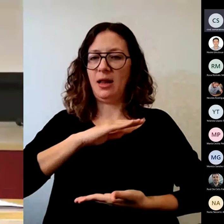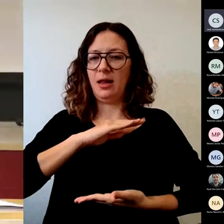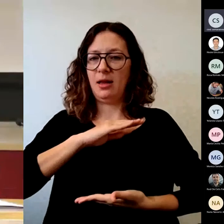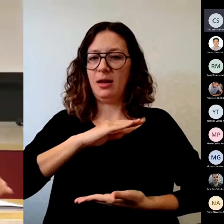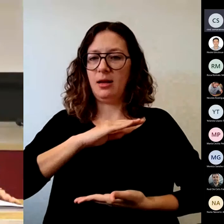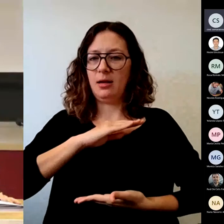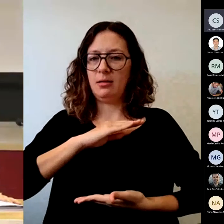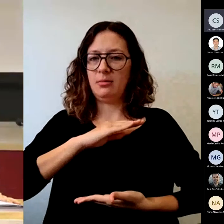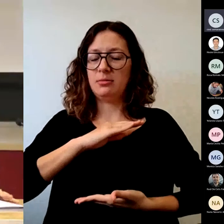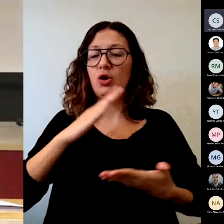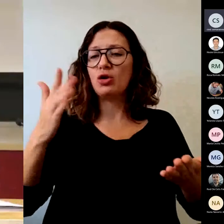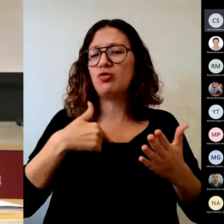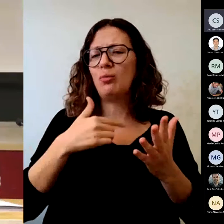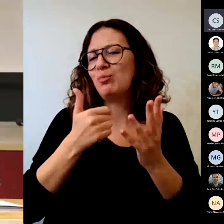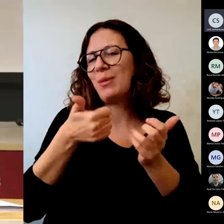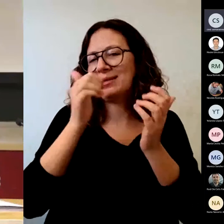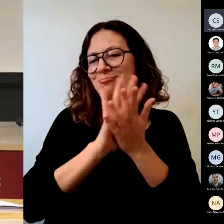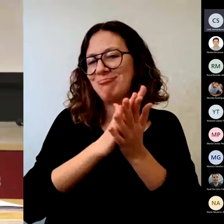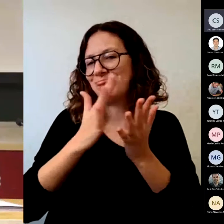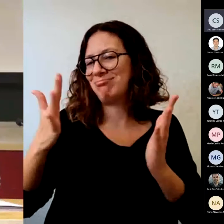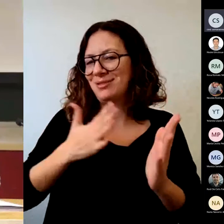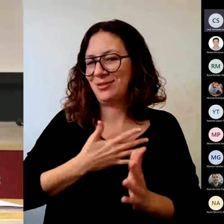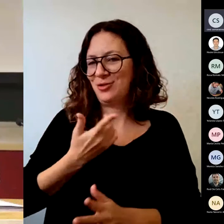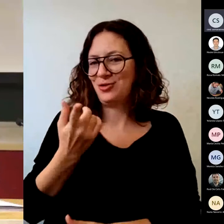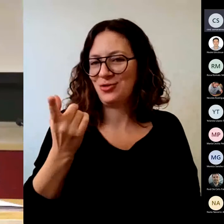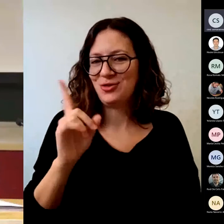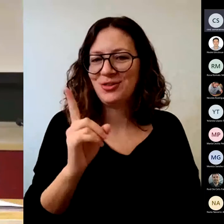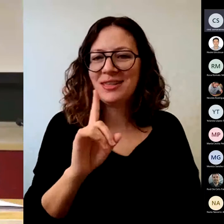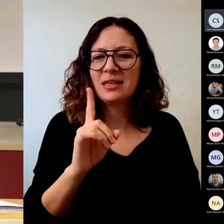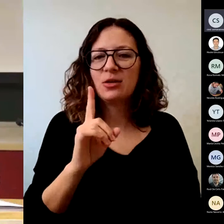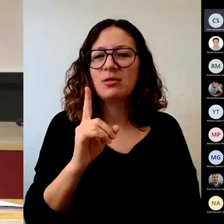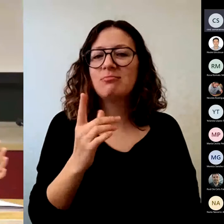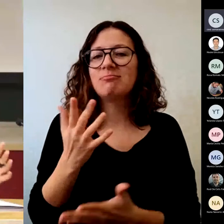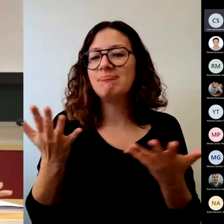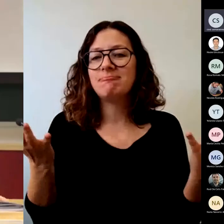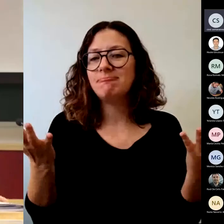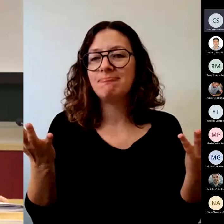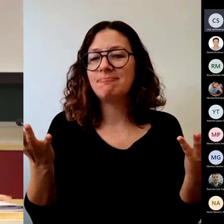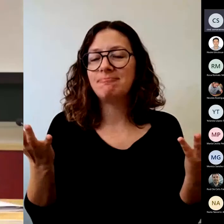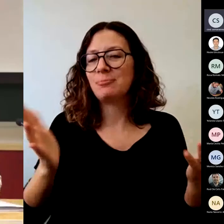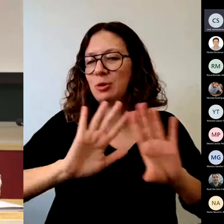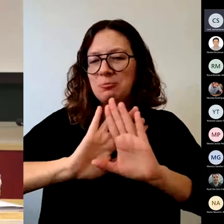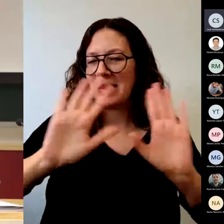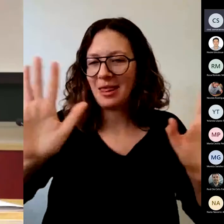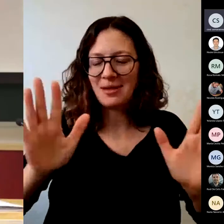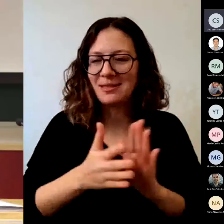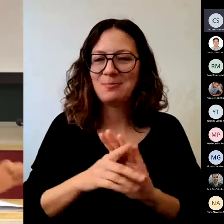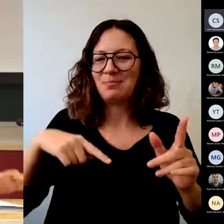sin extenderme mucho más porque luego lo comentaremos, pues nada más. Luego.